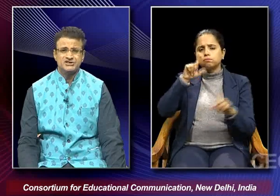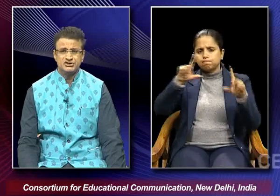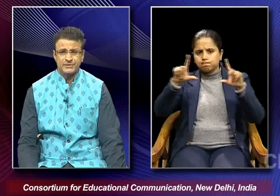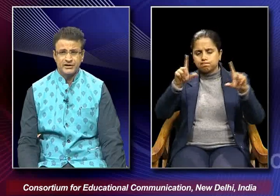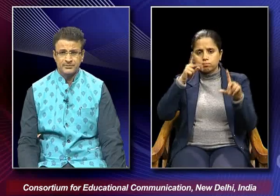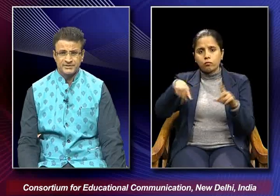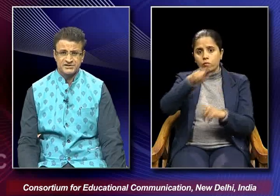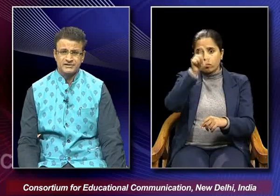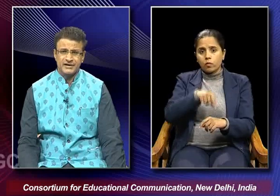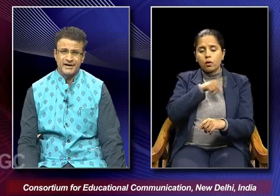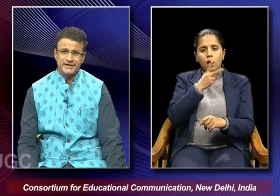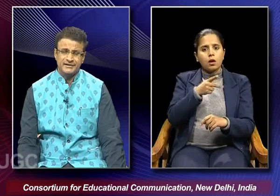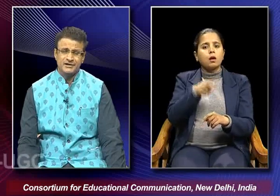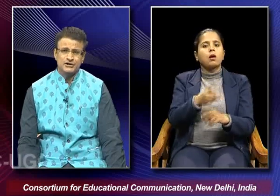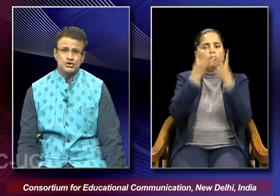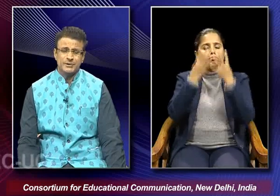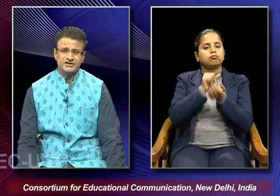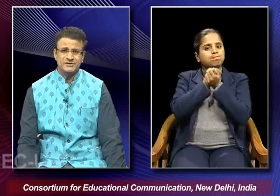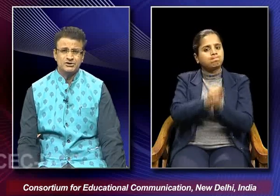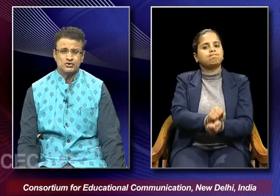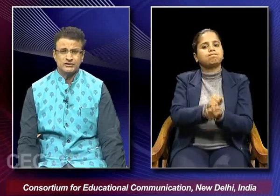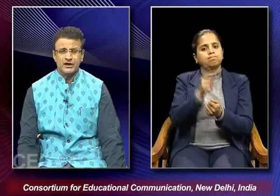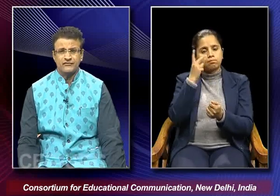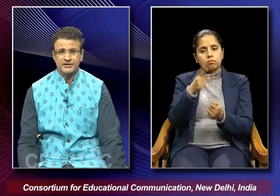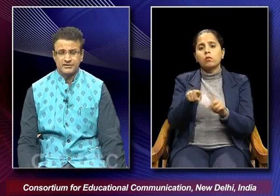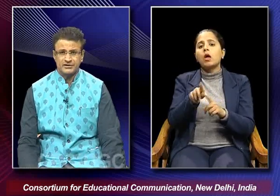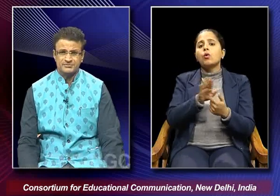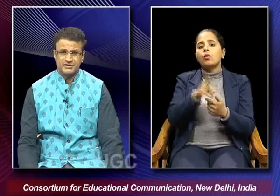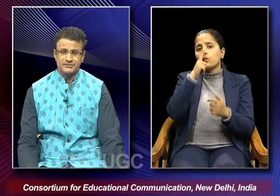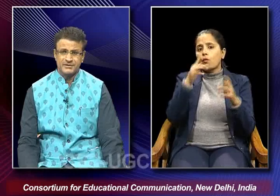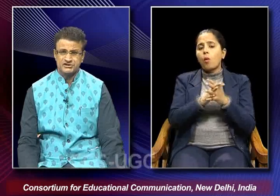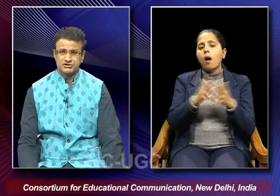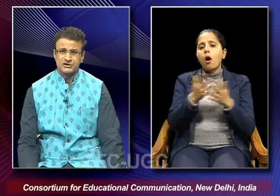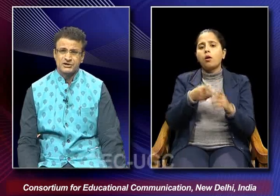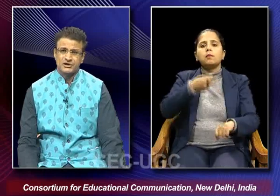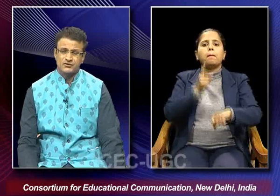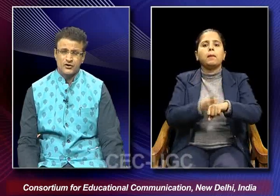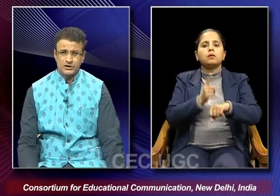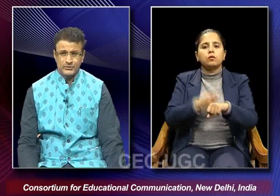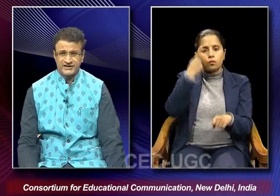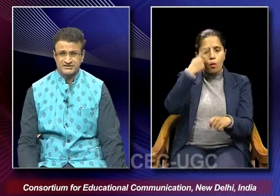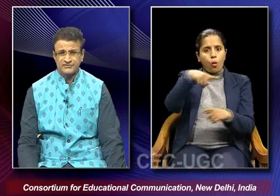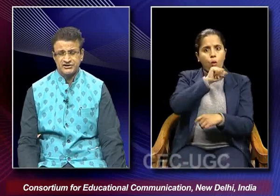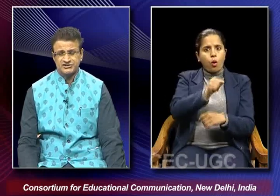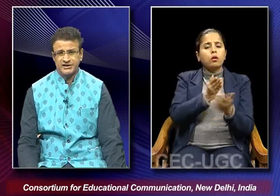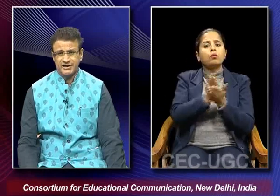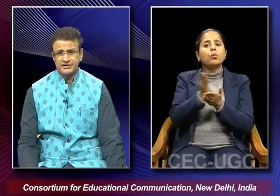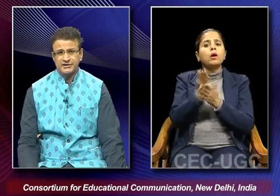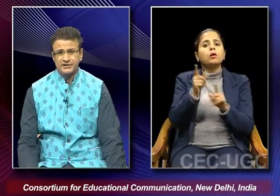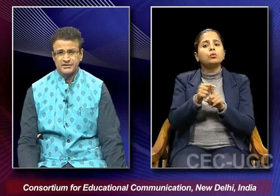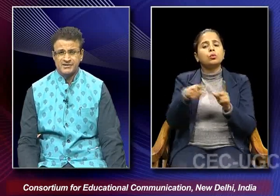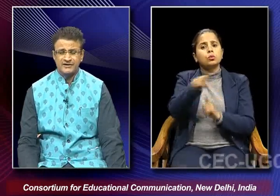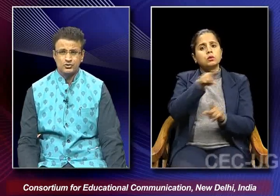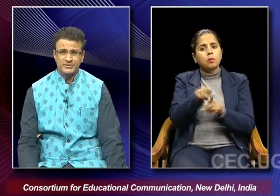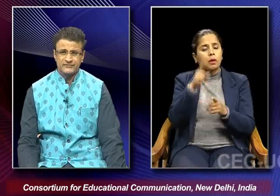she is being imprisoned and so it is being shown that how women is being punished for her ways the way she had